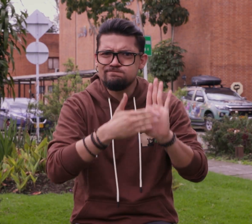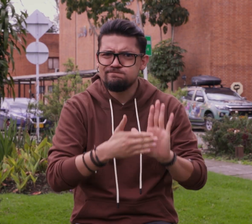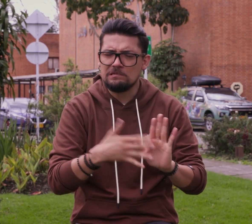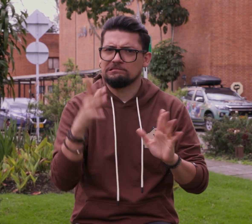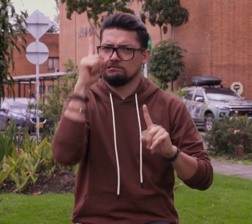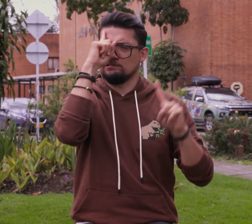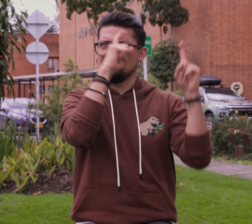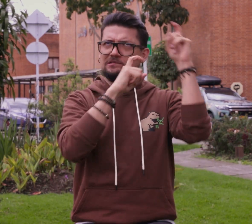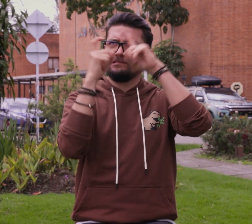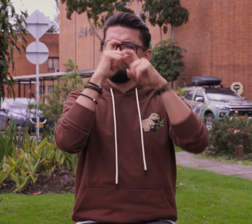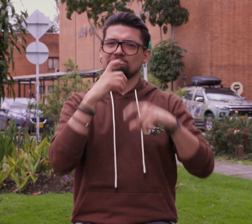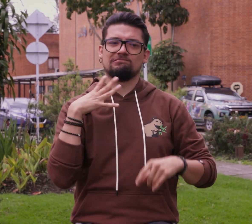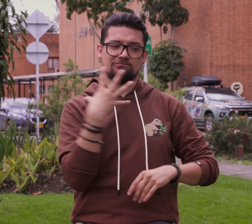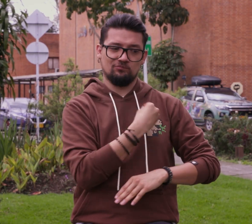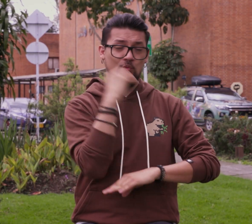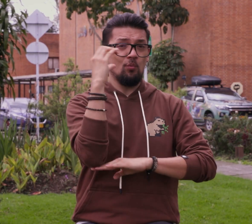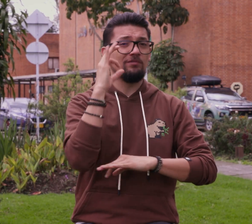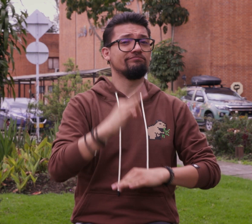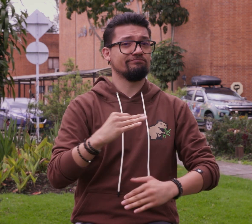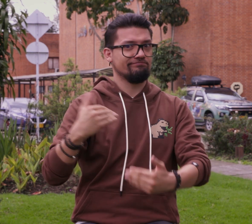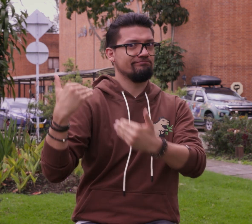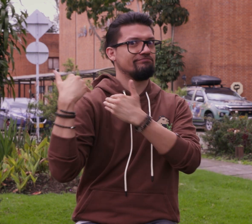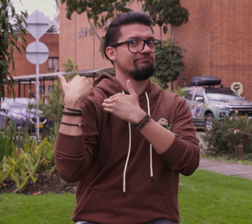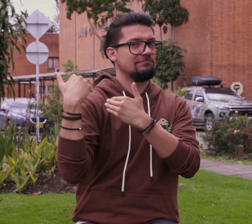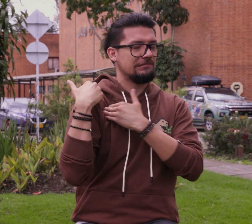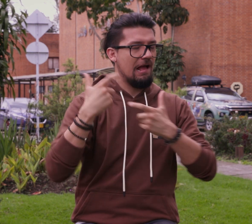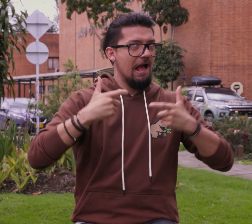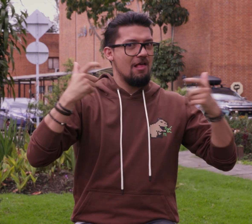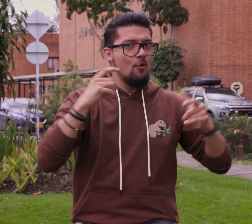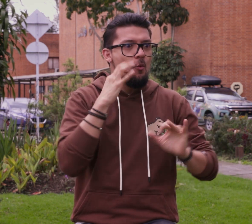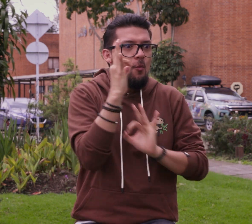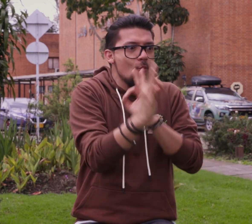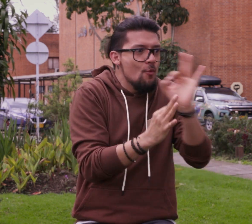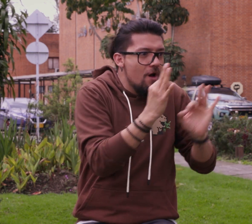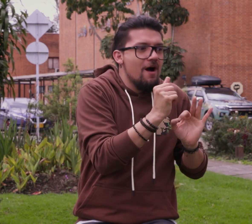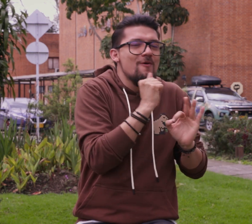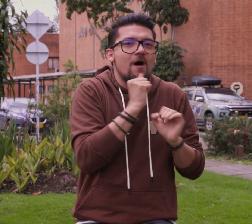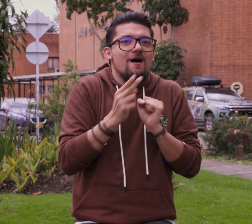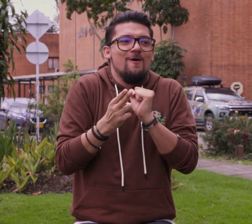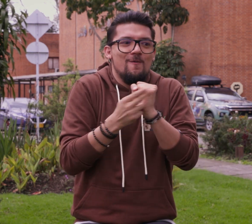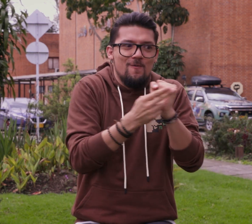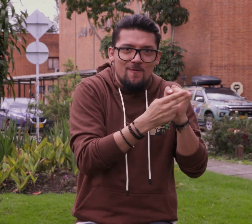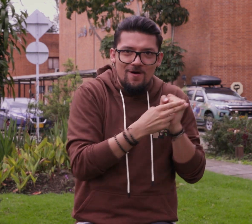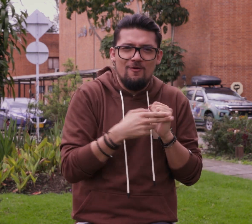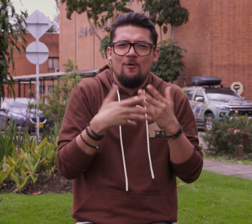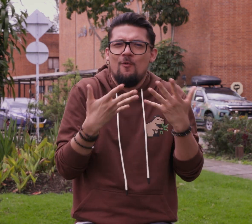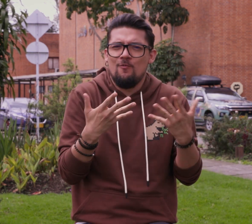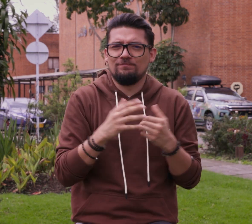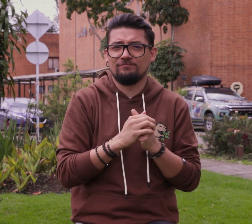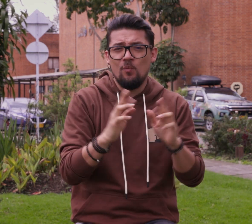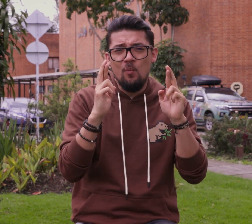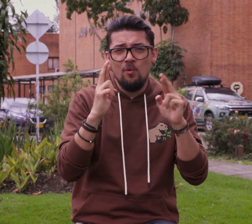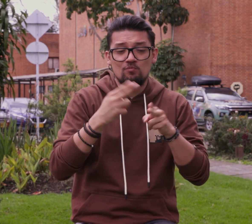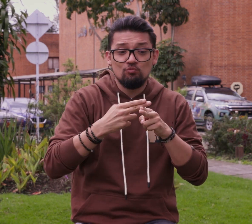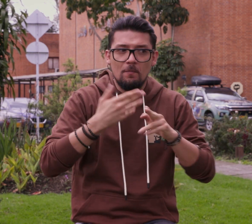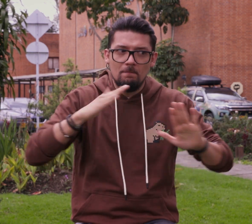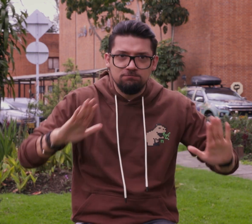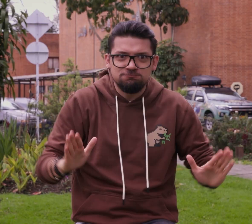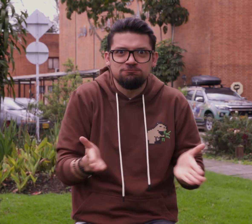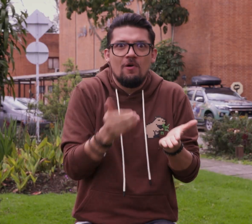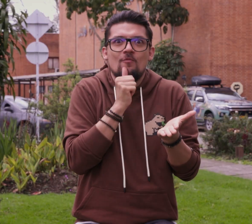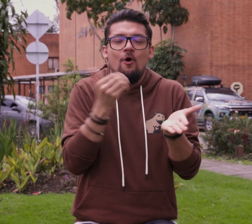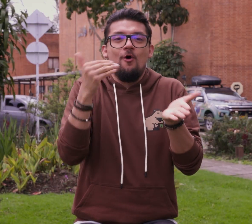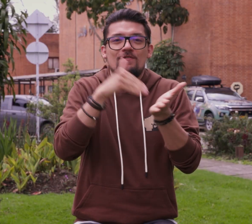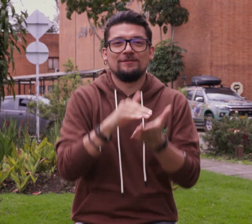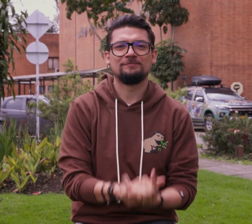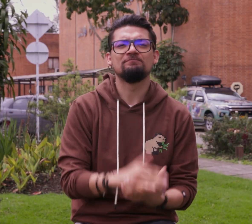para que los colombianos sigamos cuidando el país y sigamos protegiendo este recurso tan importante que tenemos como lo es el agua. Gracias